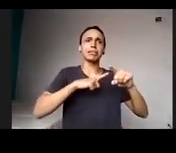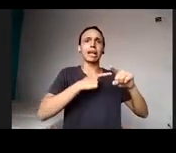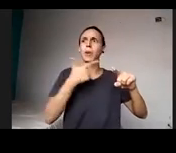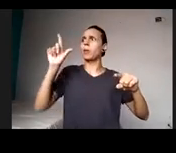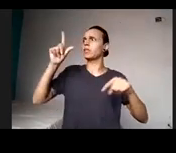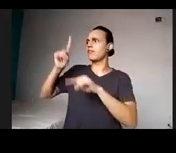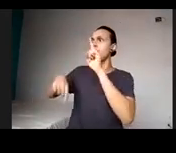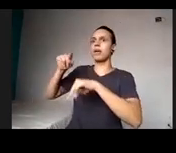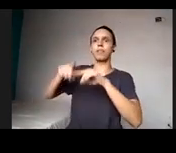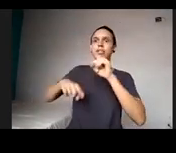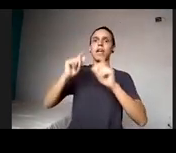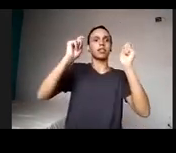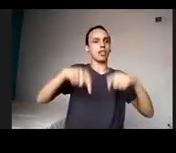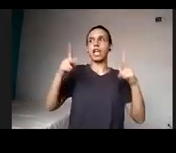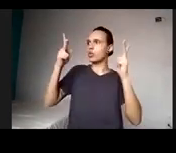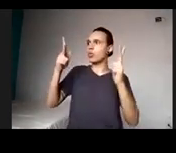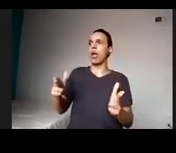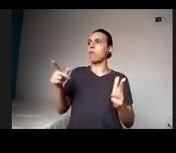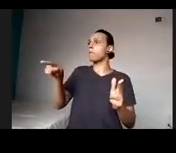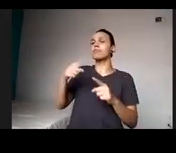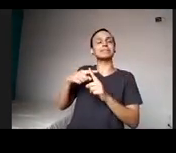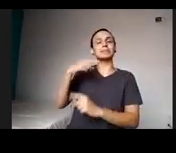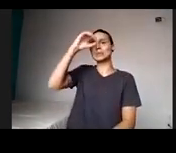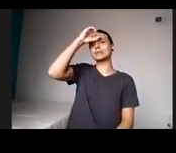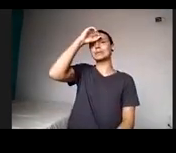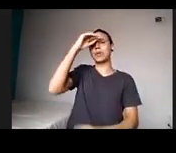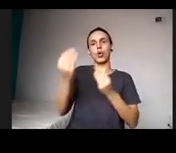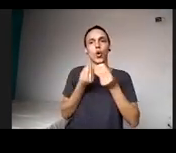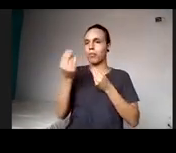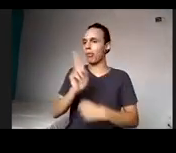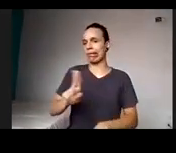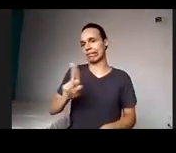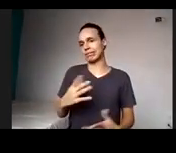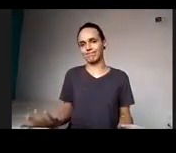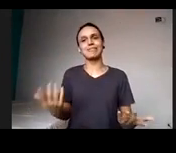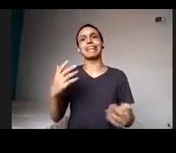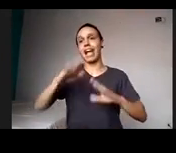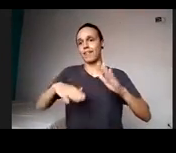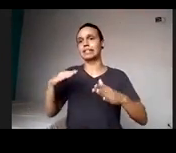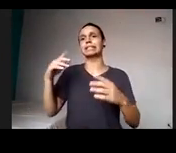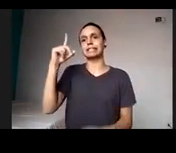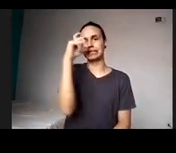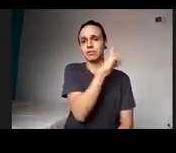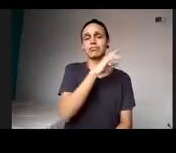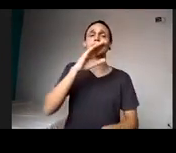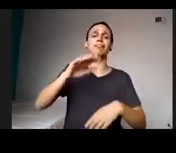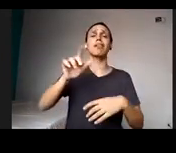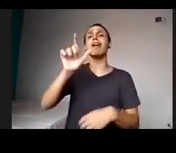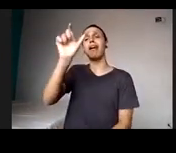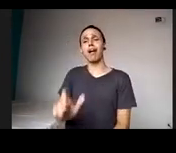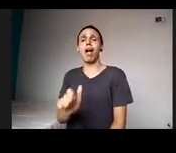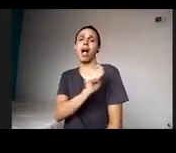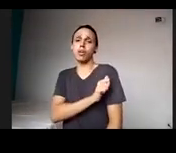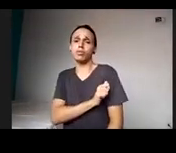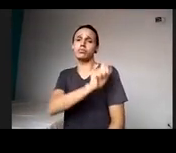conhece aquelas ferramentas como se usa e aí tem algumas dificuldades, tanto por parte do aluno como do docente que